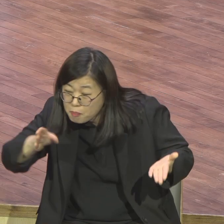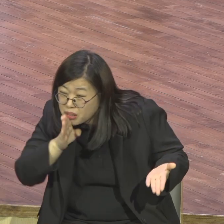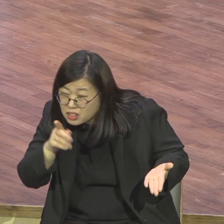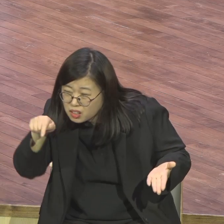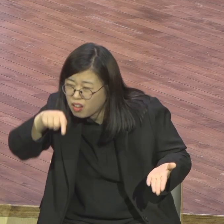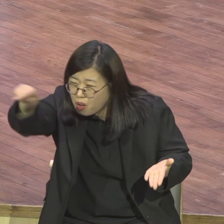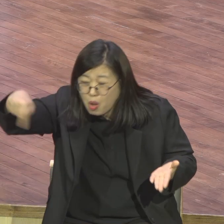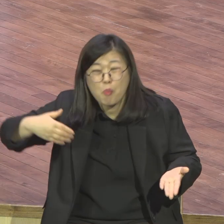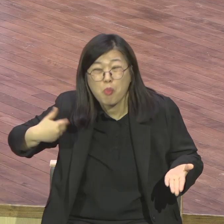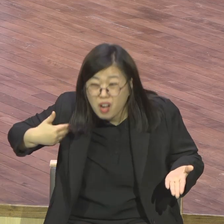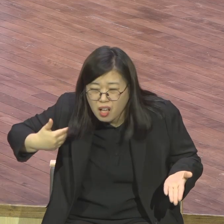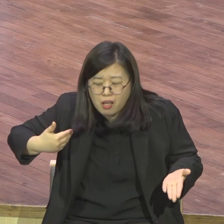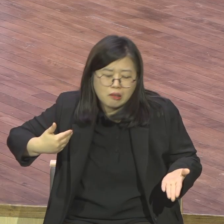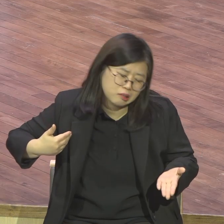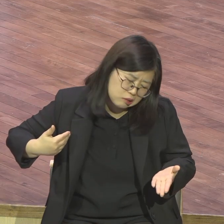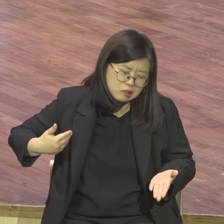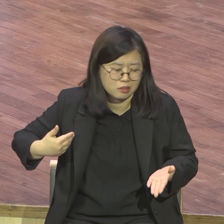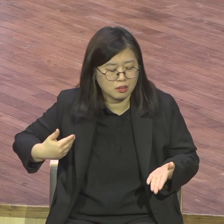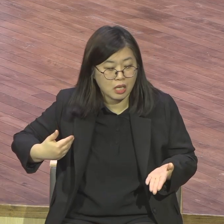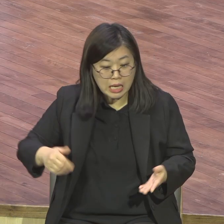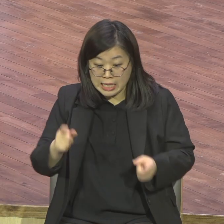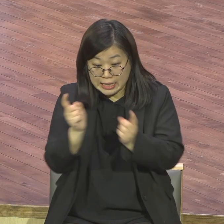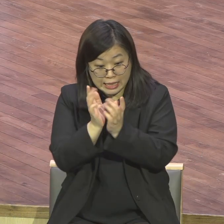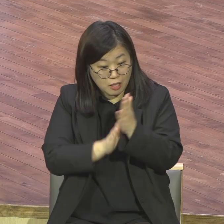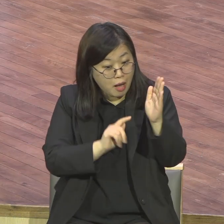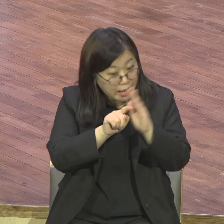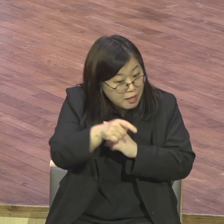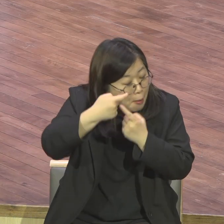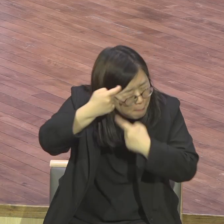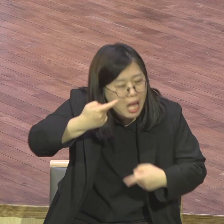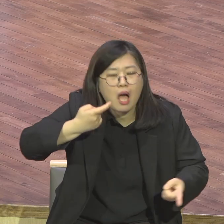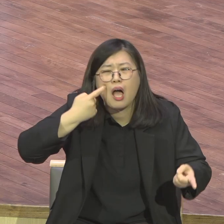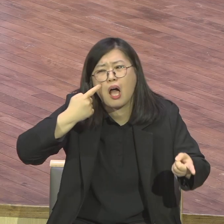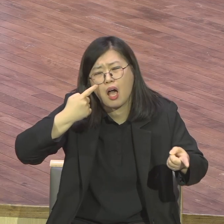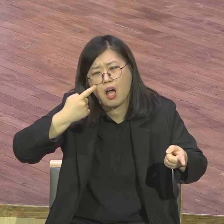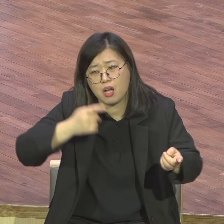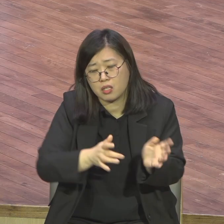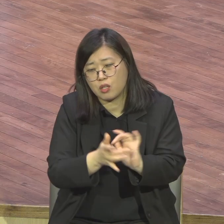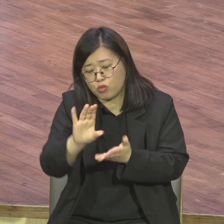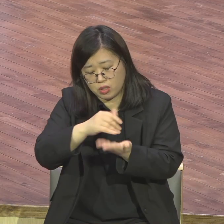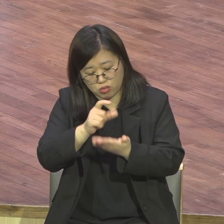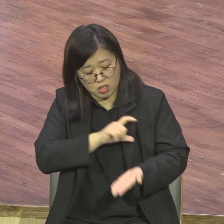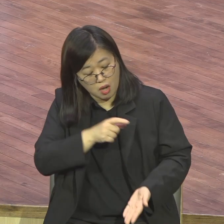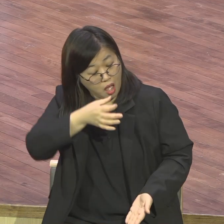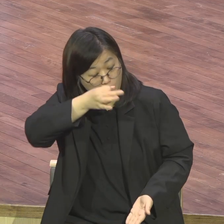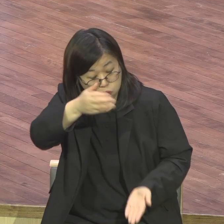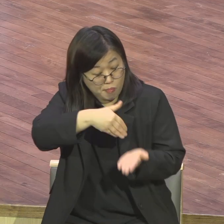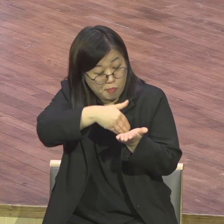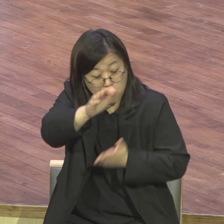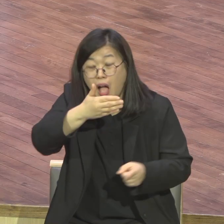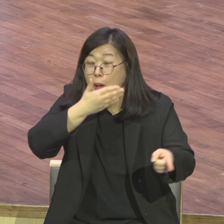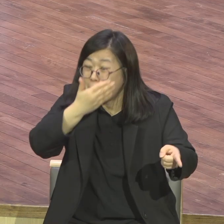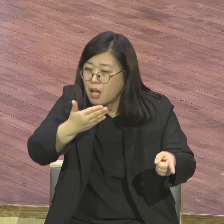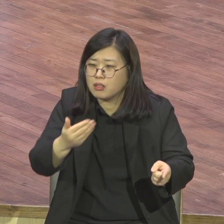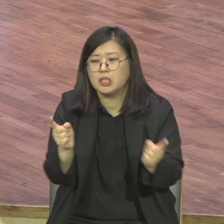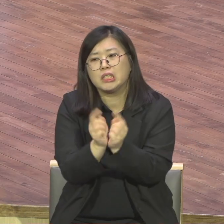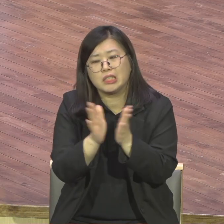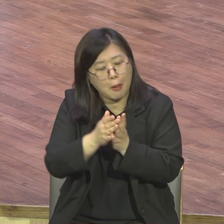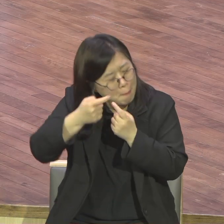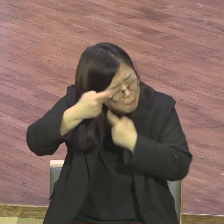얼마나 영적 세상이 어떻게 얼마나 어마어마하게 저는 불행하게 만드니 가보라니까요